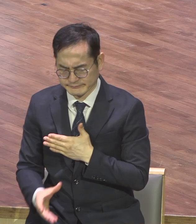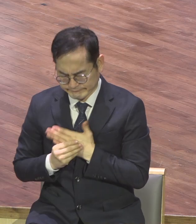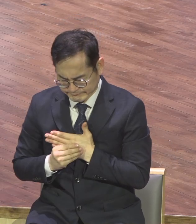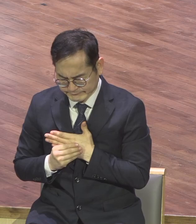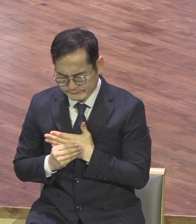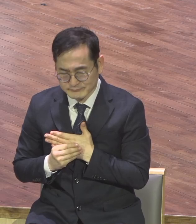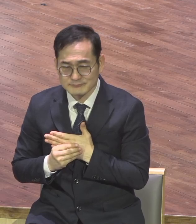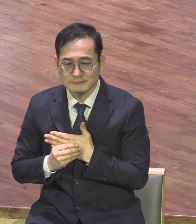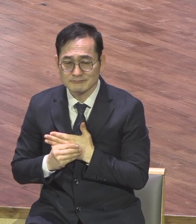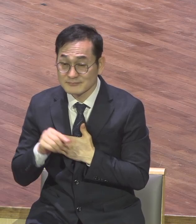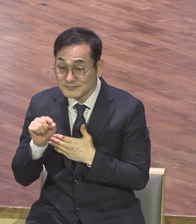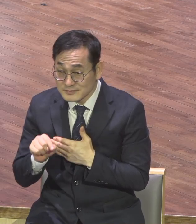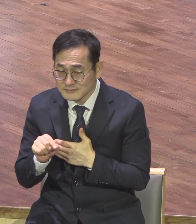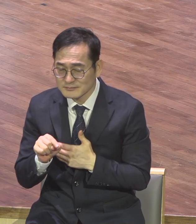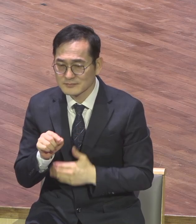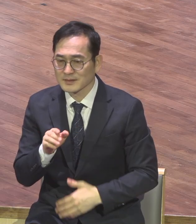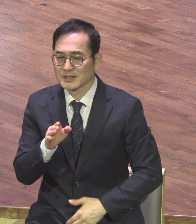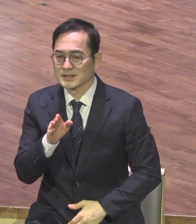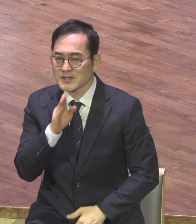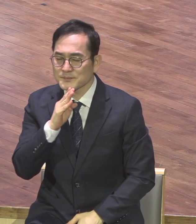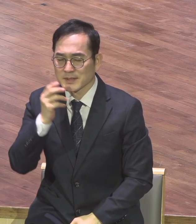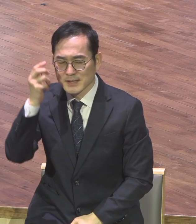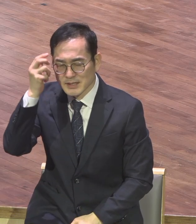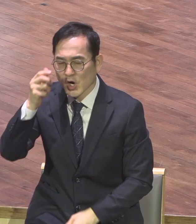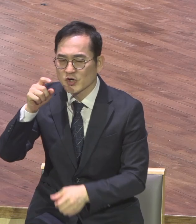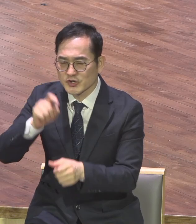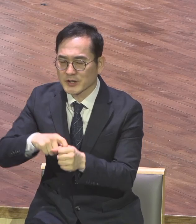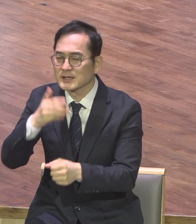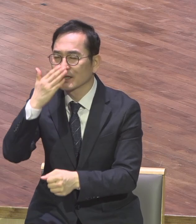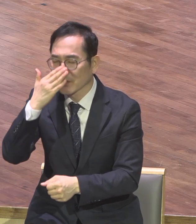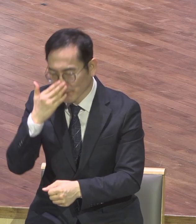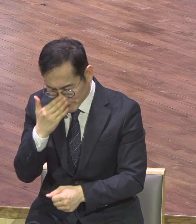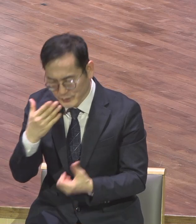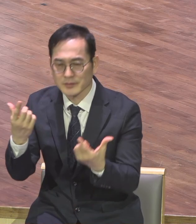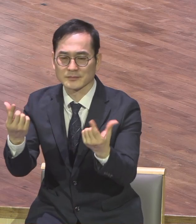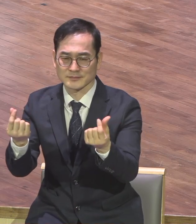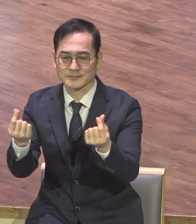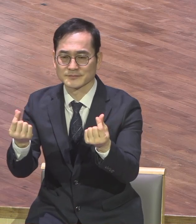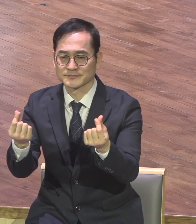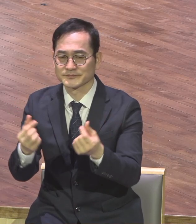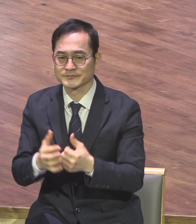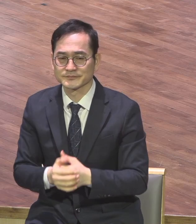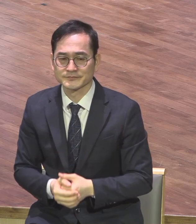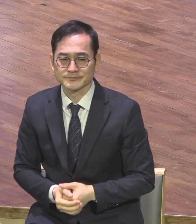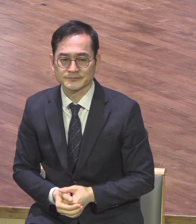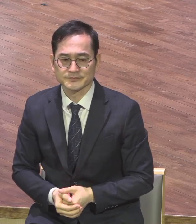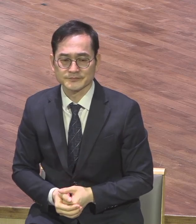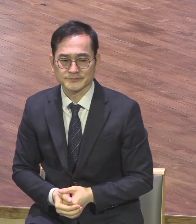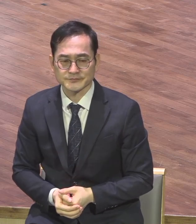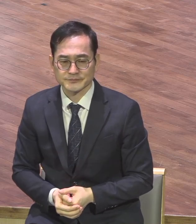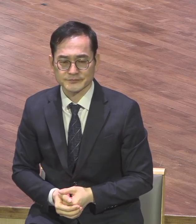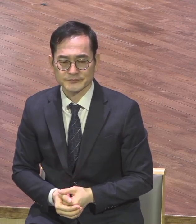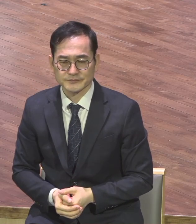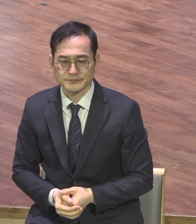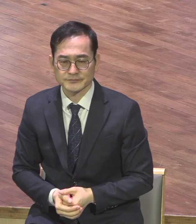진정한 영적 겸손이에요 영적 겸손 이렇게 될 때 가정과 교회를